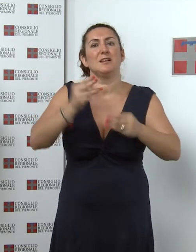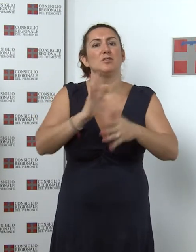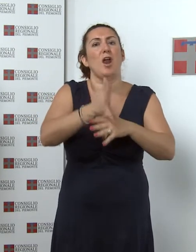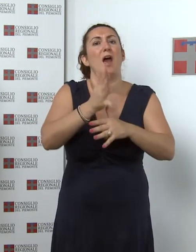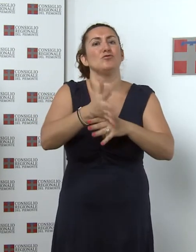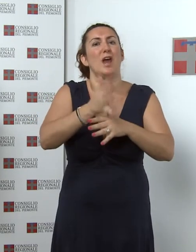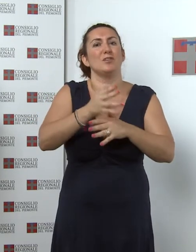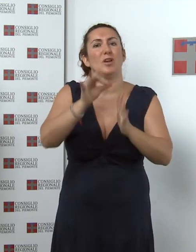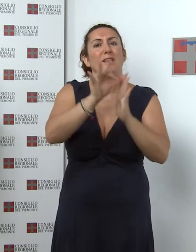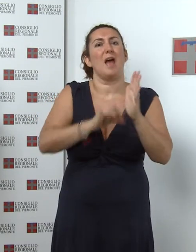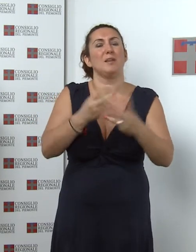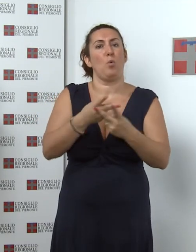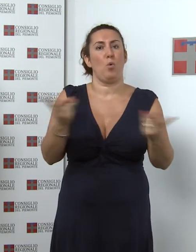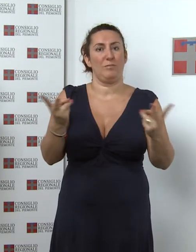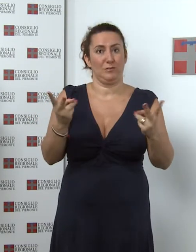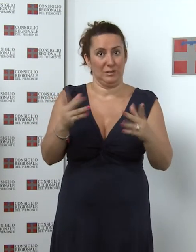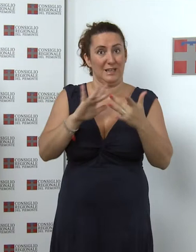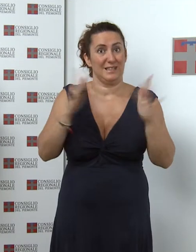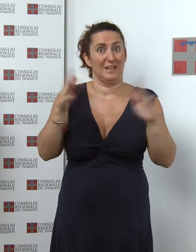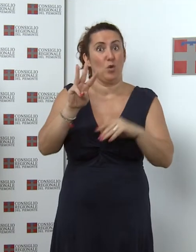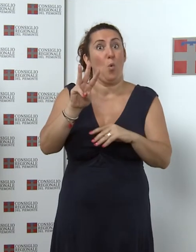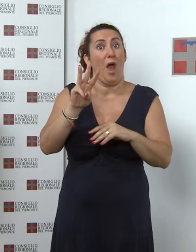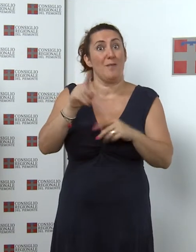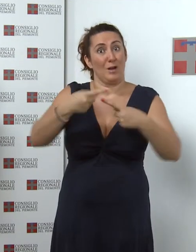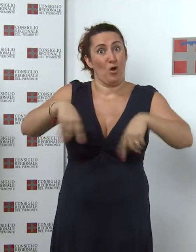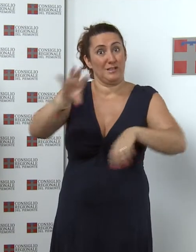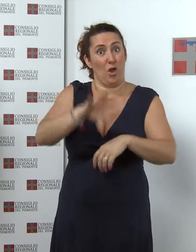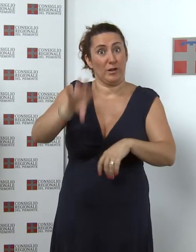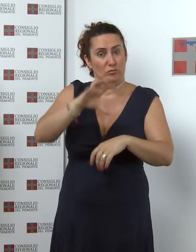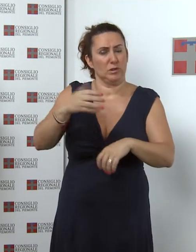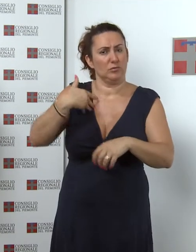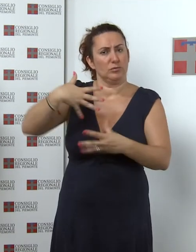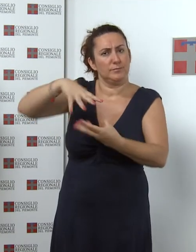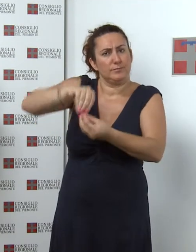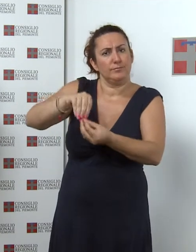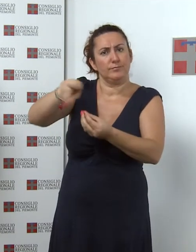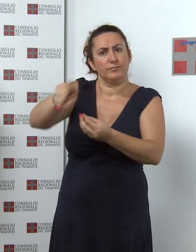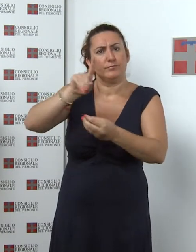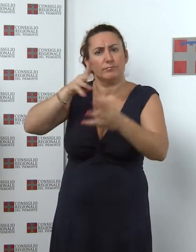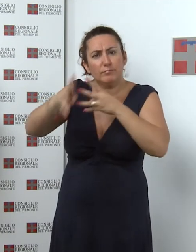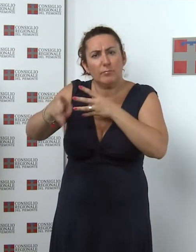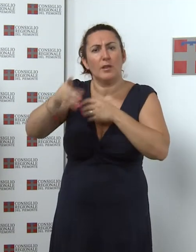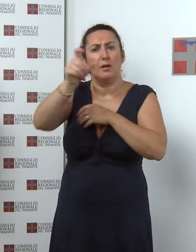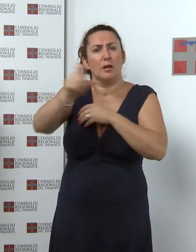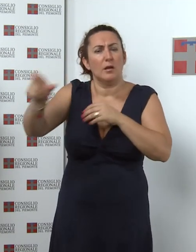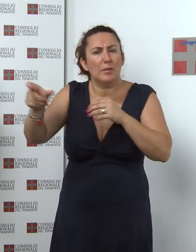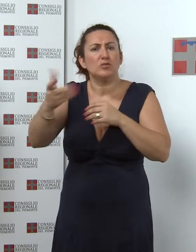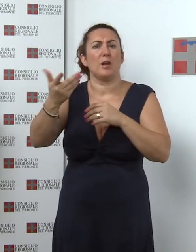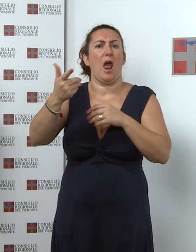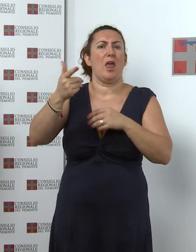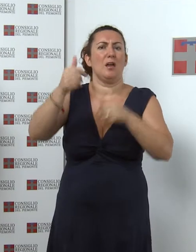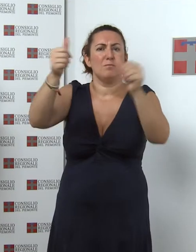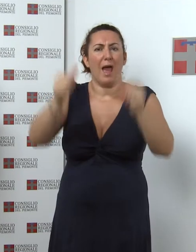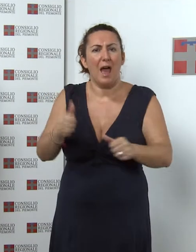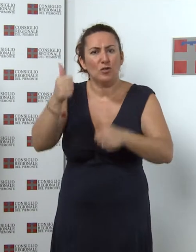Sul sito web del Consiglio è ora presente una sezione dove consultare tutte le informazioni sul personale, i bandi di gara, i bilanci e su